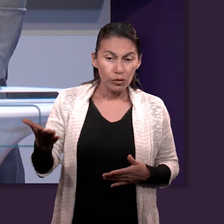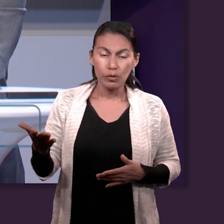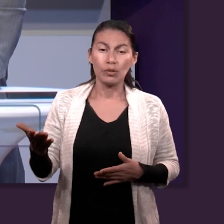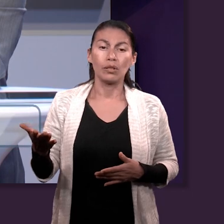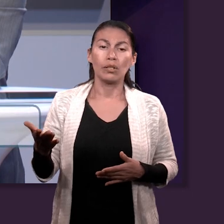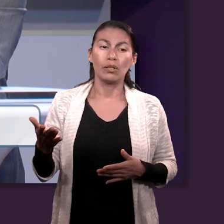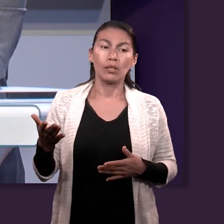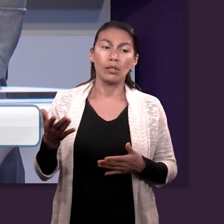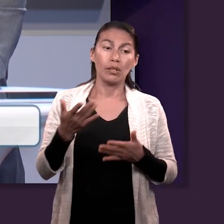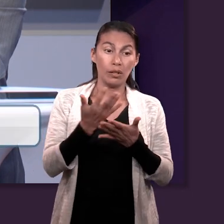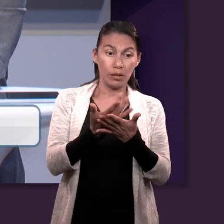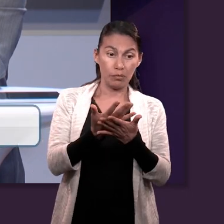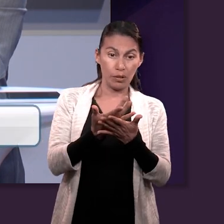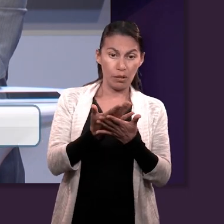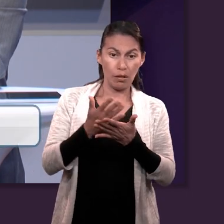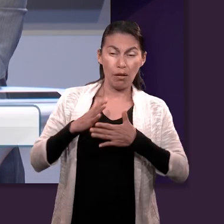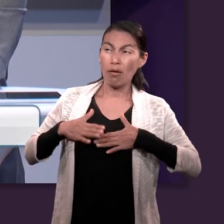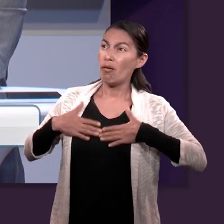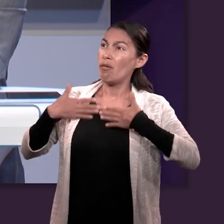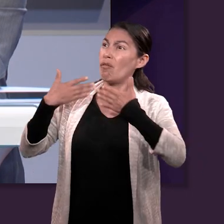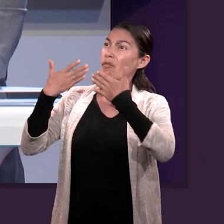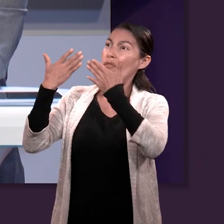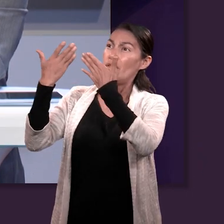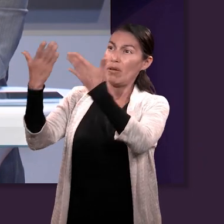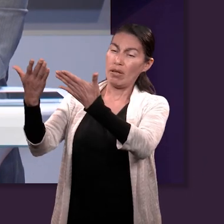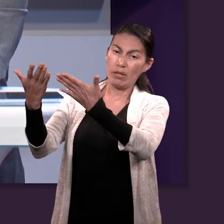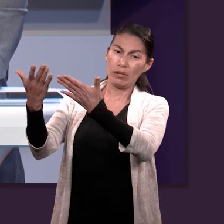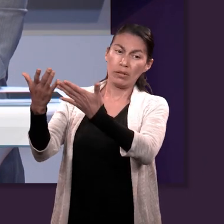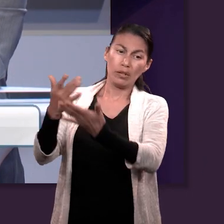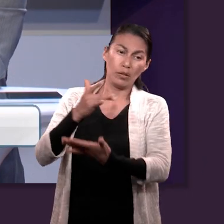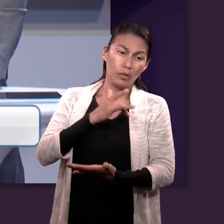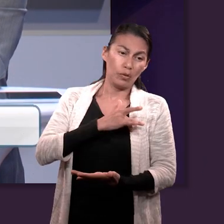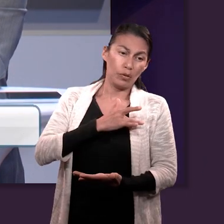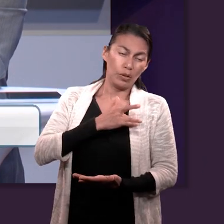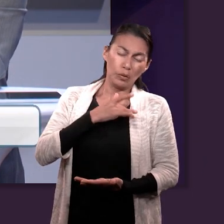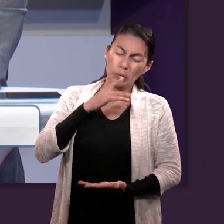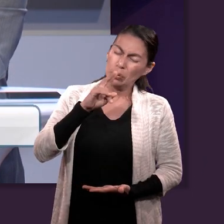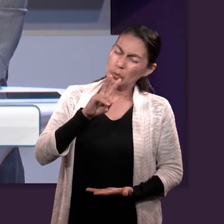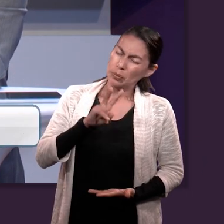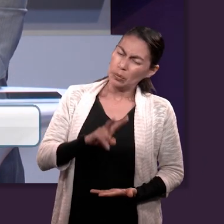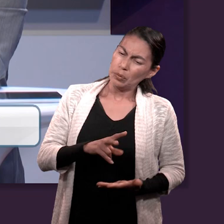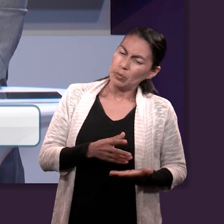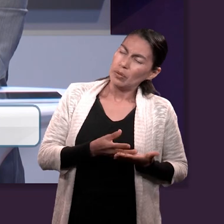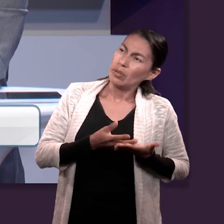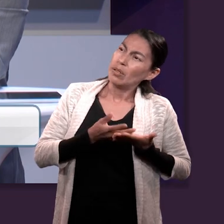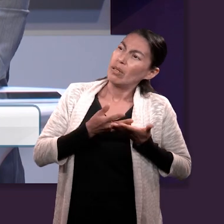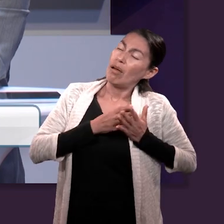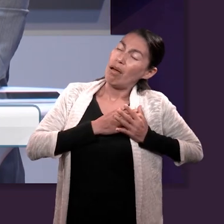esperad en Él en todo tiempo. Derramad delante de Él vuestro corazón.